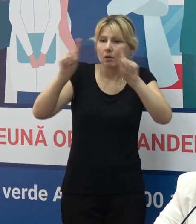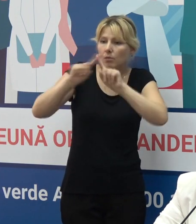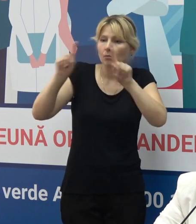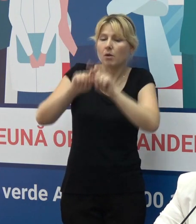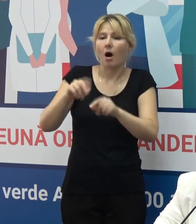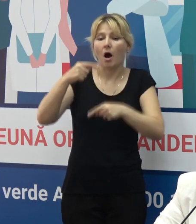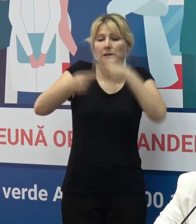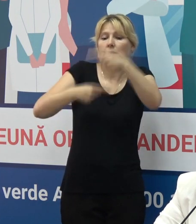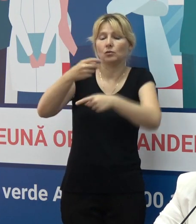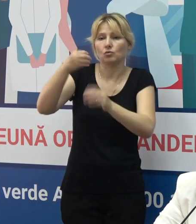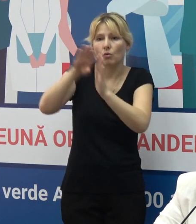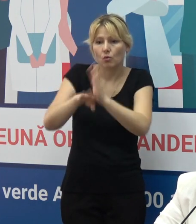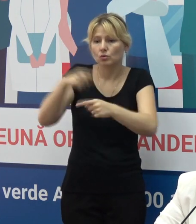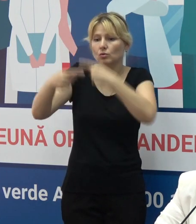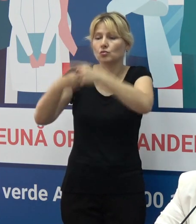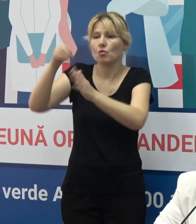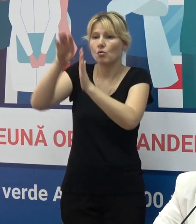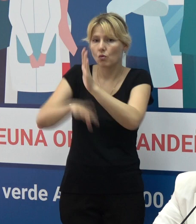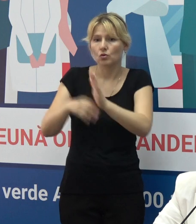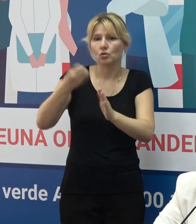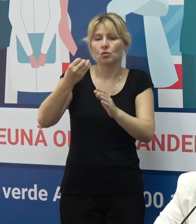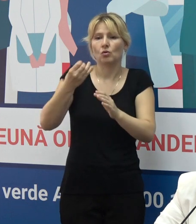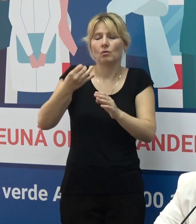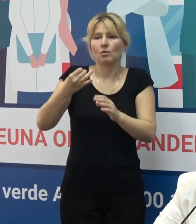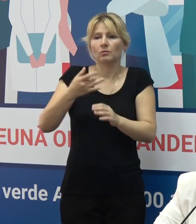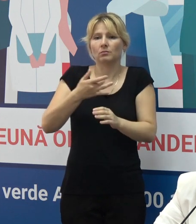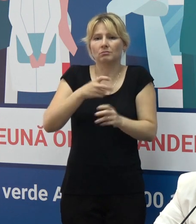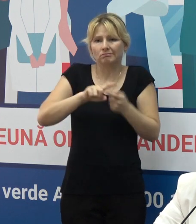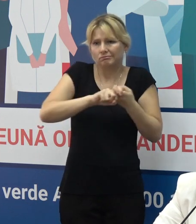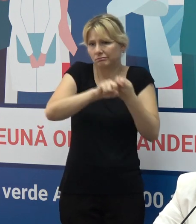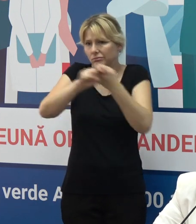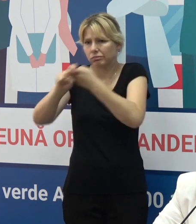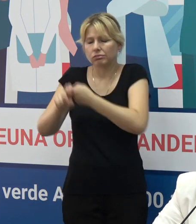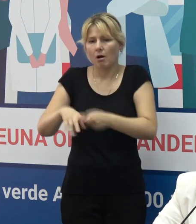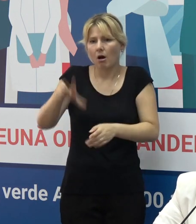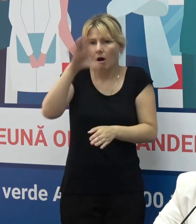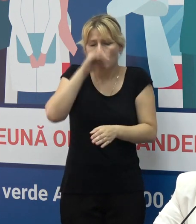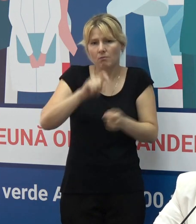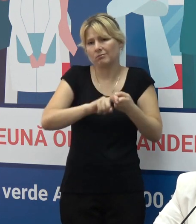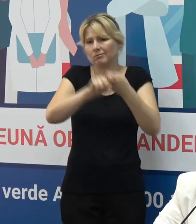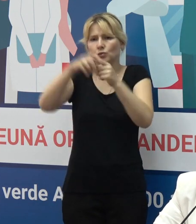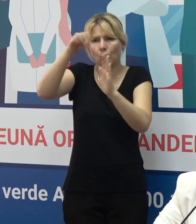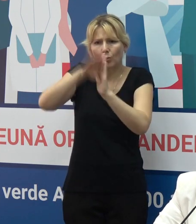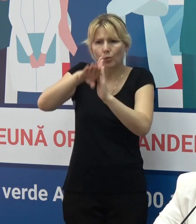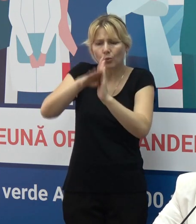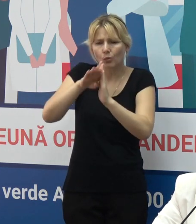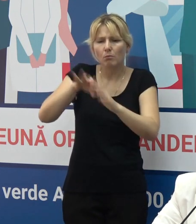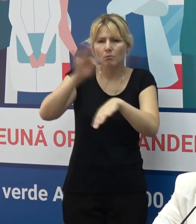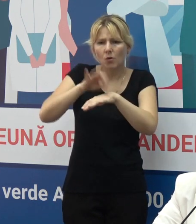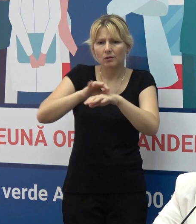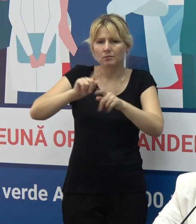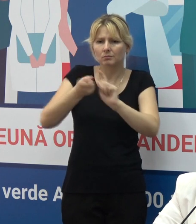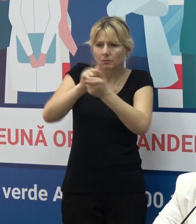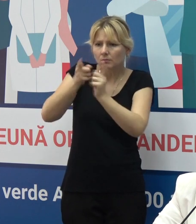tulpină poate fi mai contagioasă, mai gravă, mai fatală și nu ar trebui ca virusul să domine